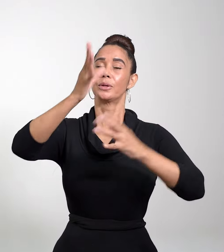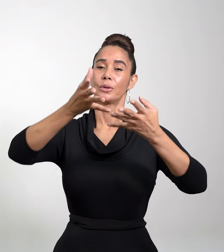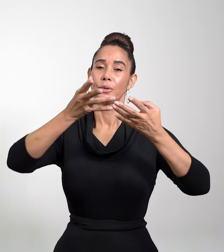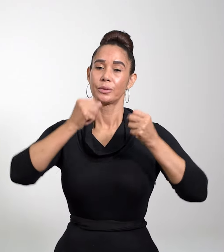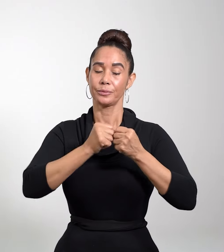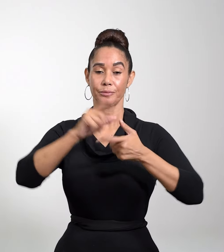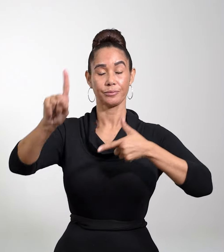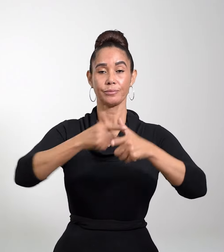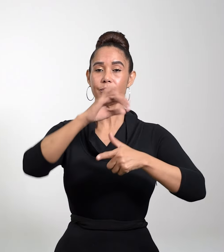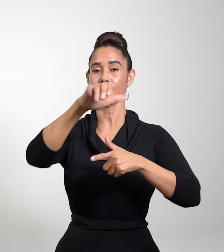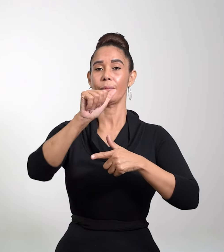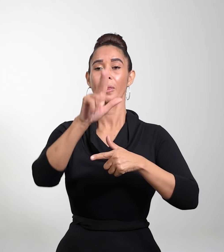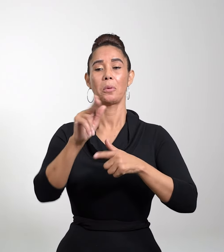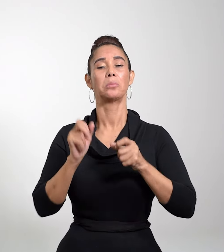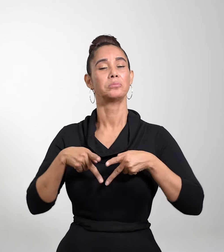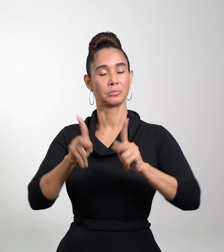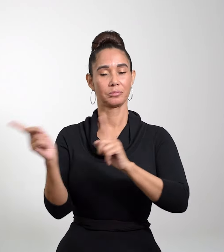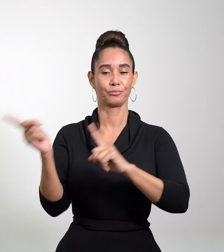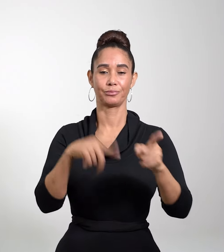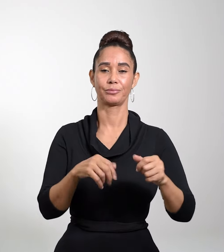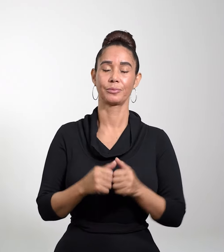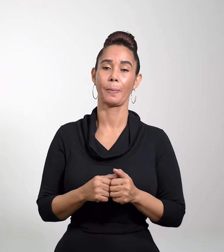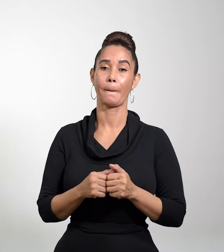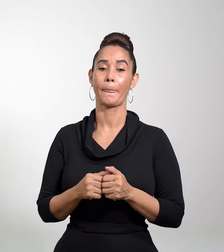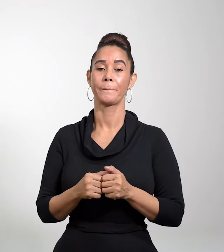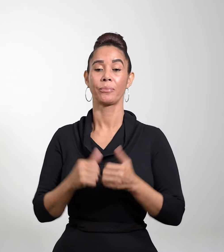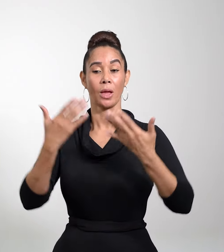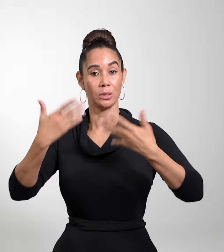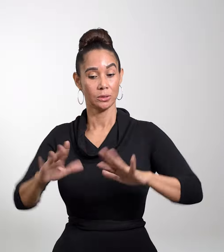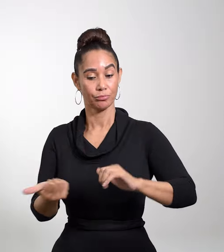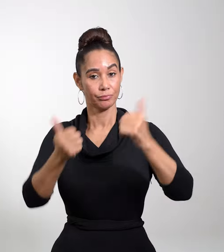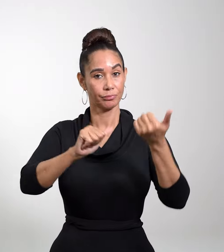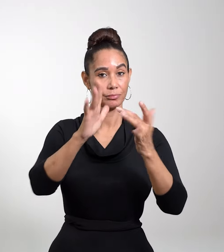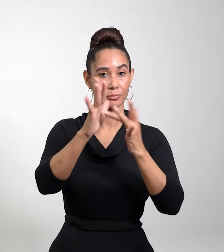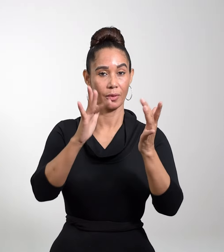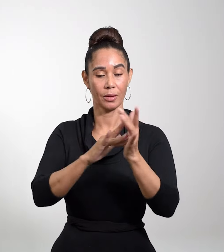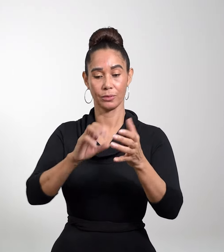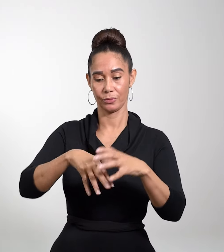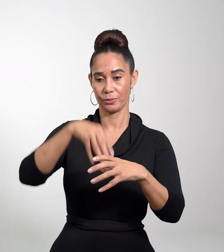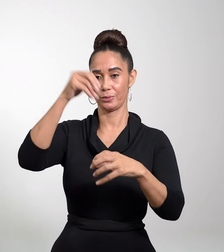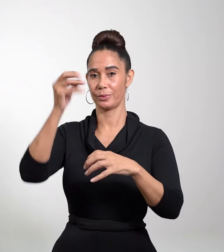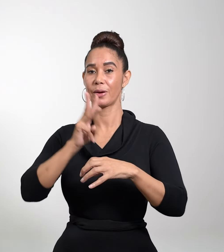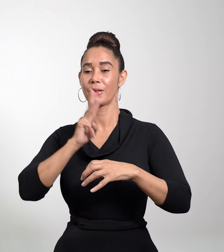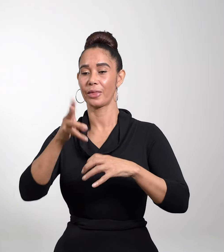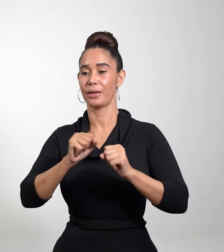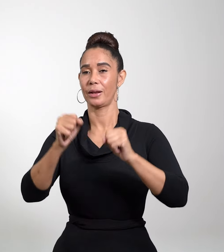Entonces Juan se lo permitió. Apenas se bautizó Jesús, salió del agua, se abrió el cielo